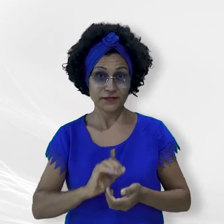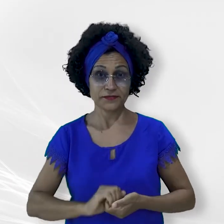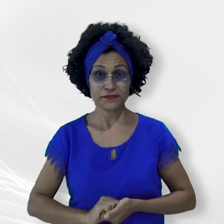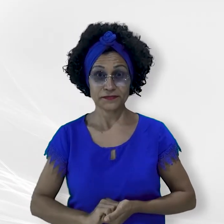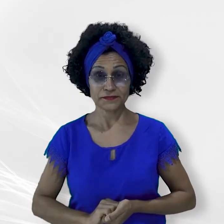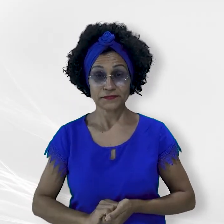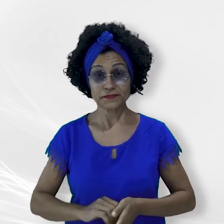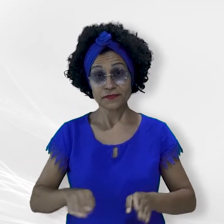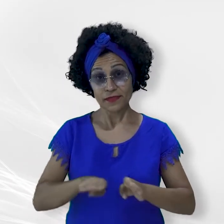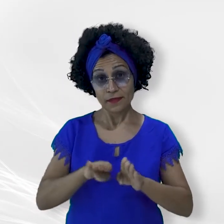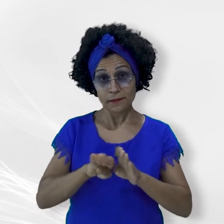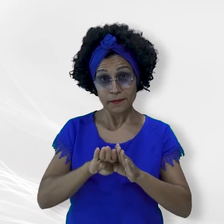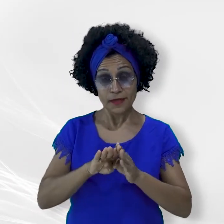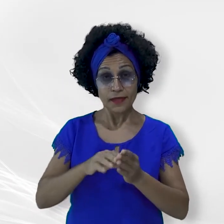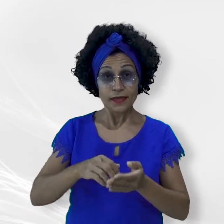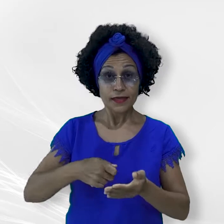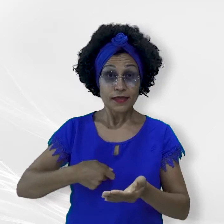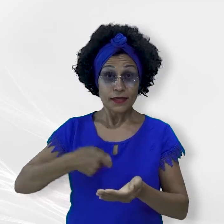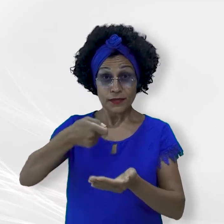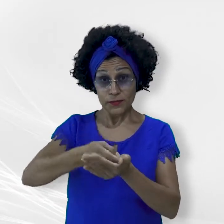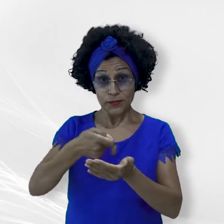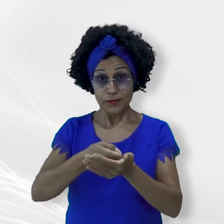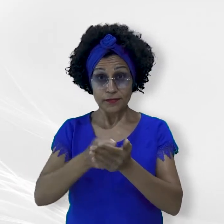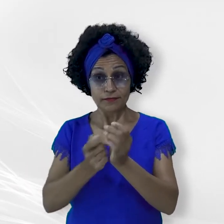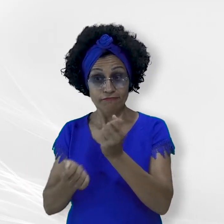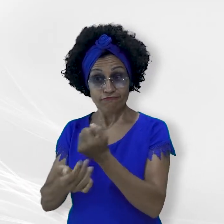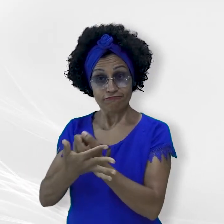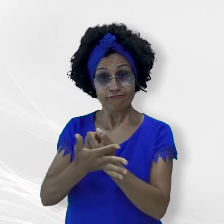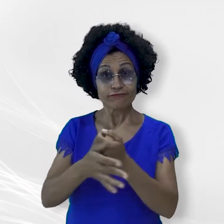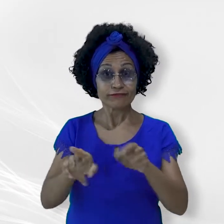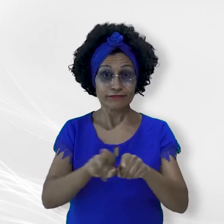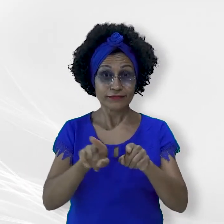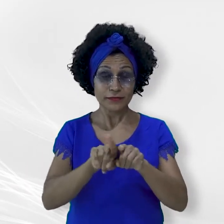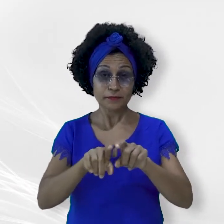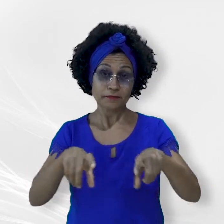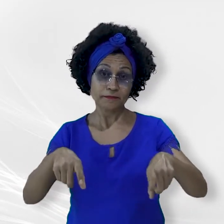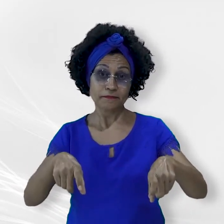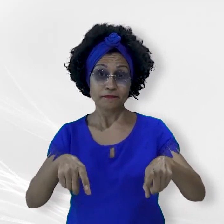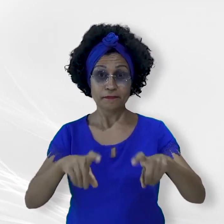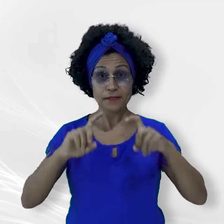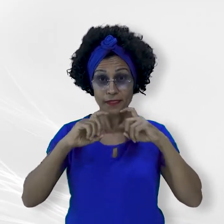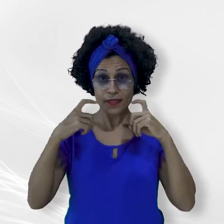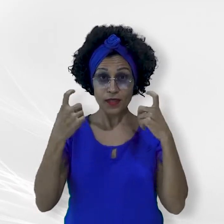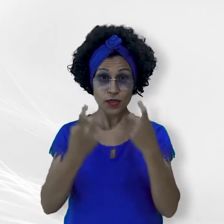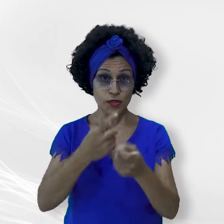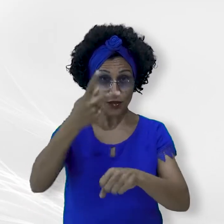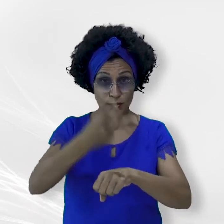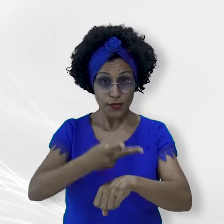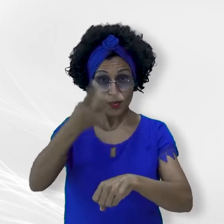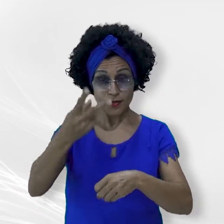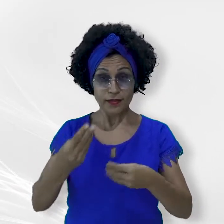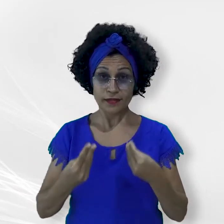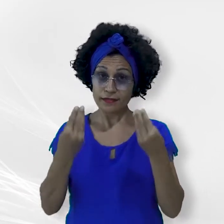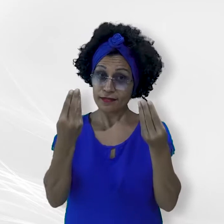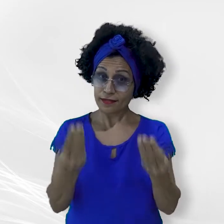restrições impostas pela pandemia da Covid-19, a cerimônia de entrega do Prêmio CNMP 2021 será